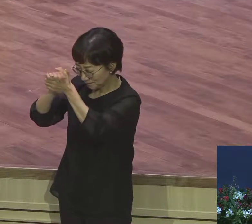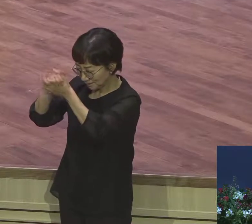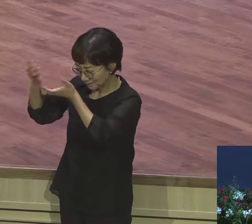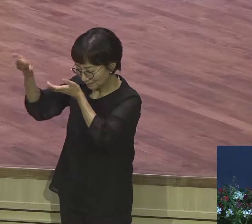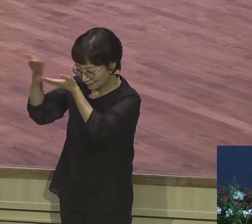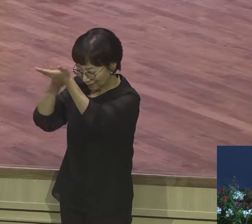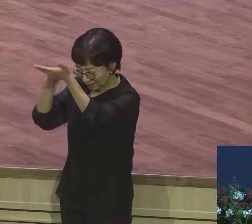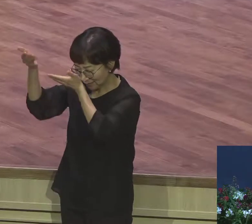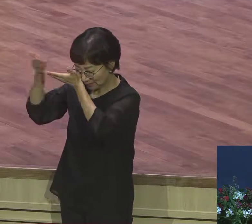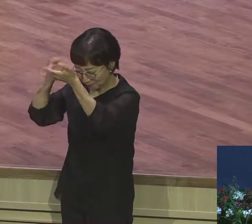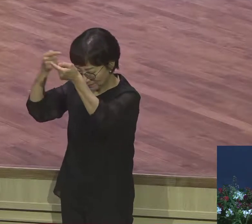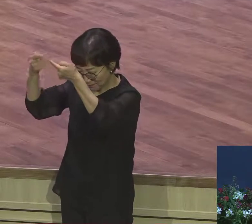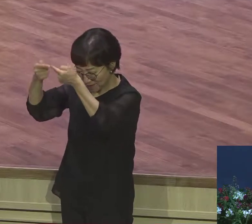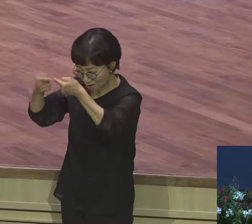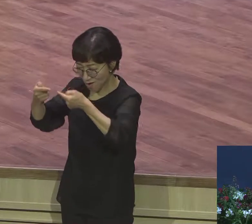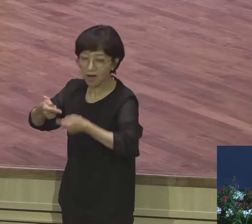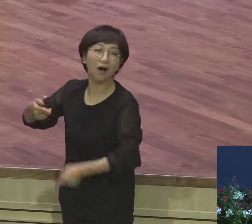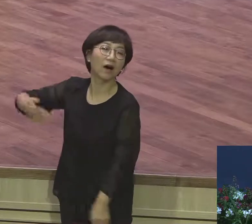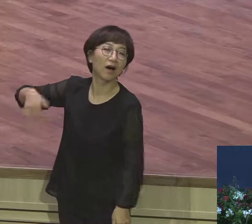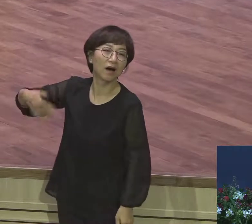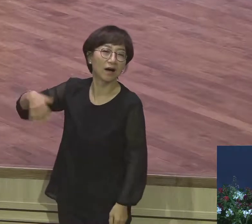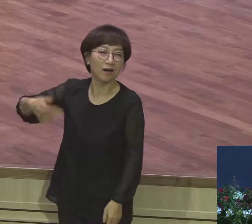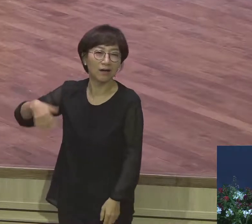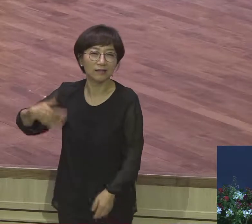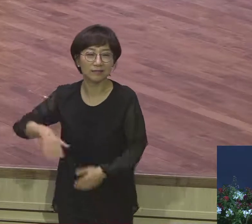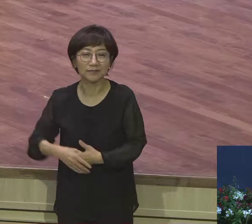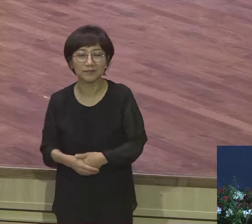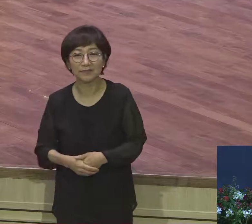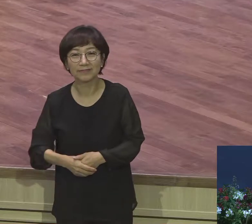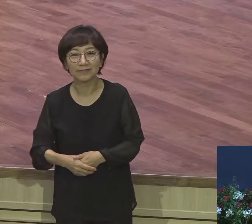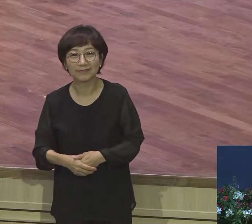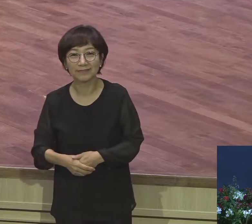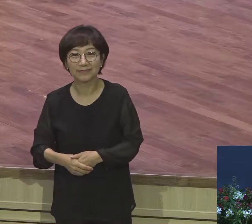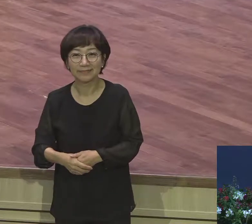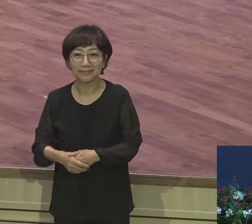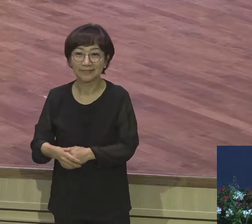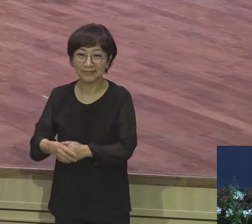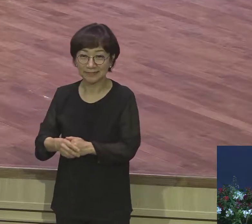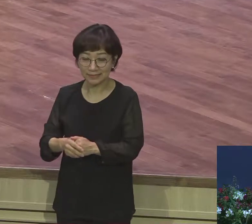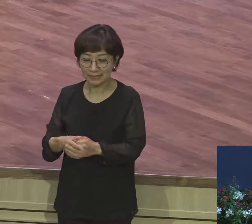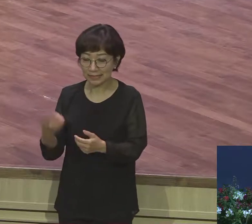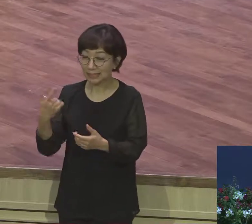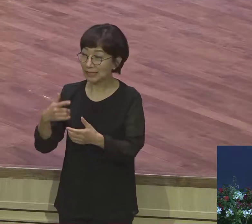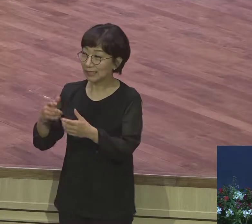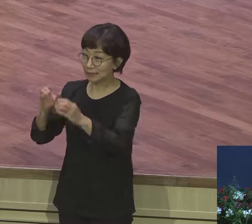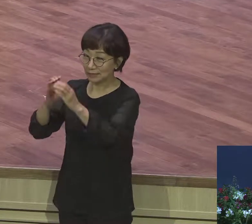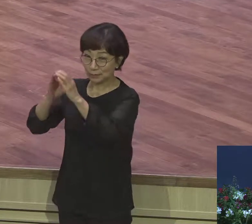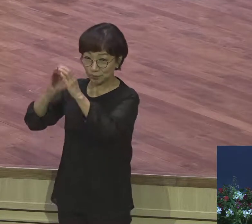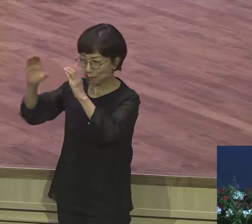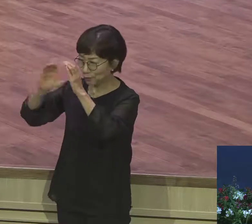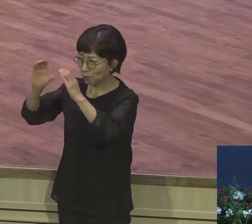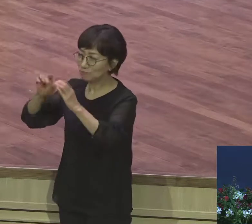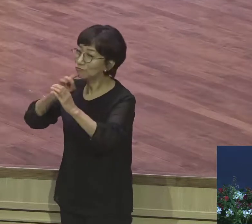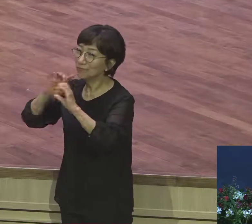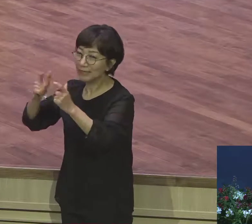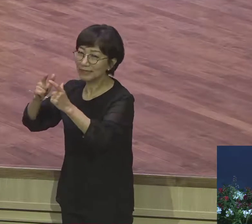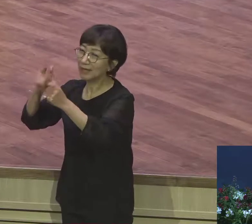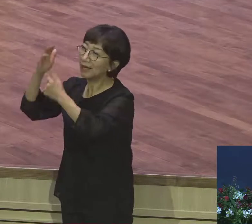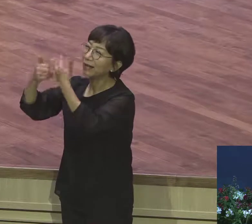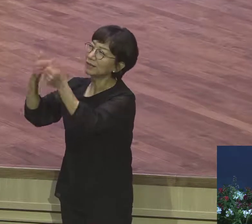하나님과의 인격적 소통을 넘어서 뭐인 줄 알았으면 애정까지 가야 돼요 애정 하나님과 하나님의 애정을 느껴야 돼요 이런